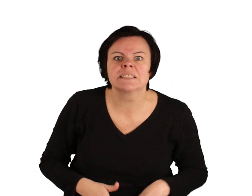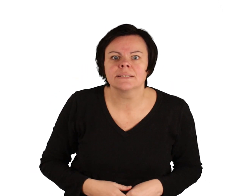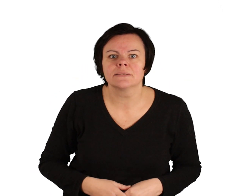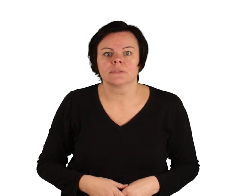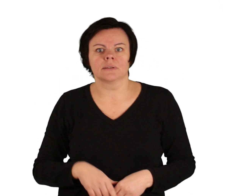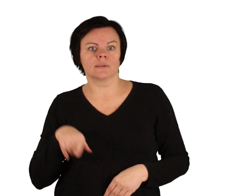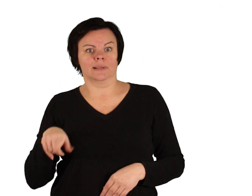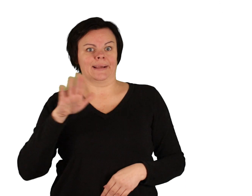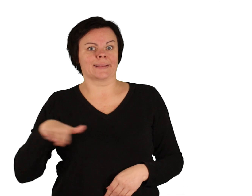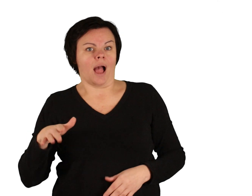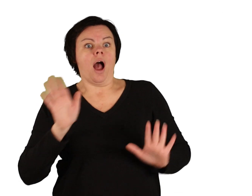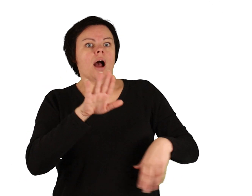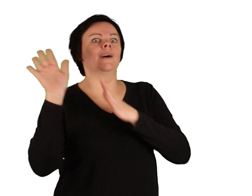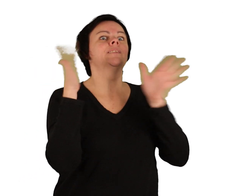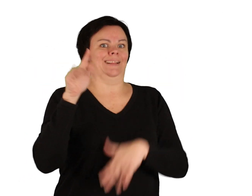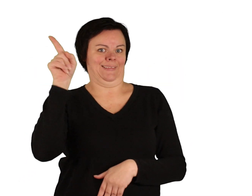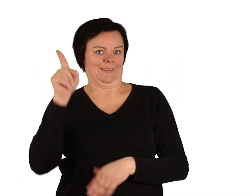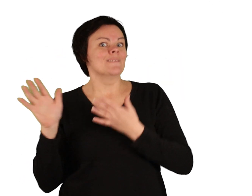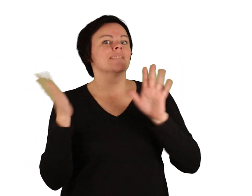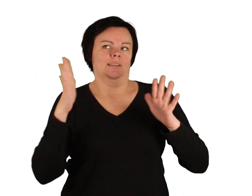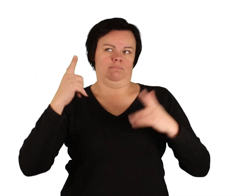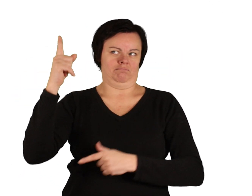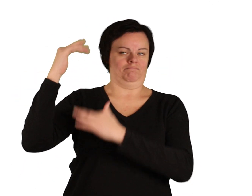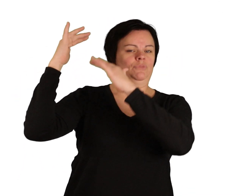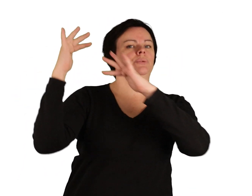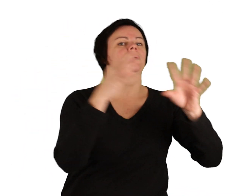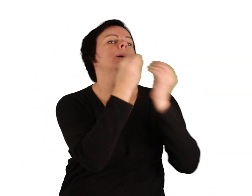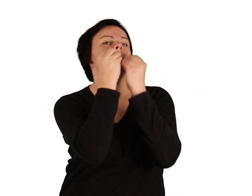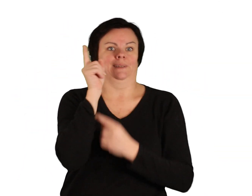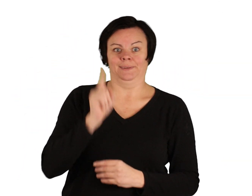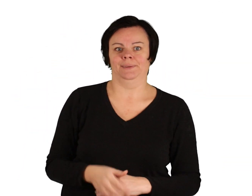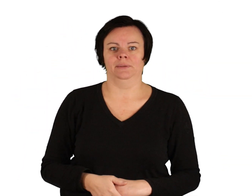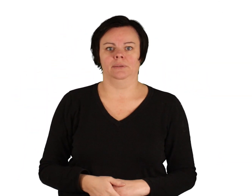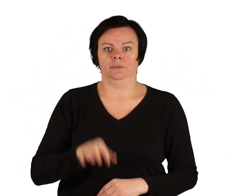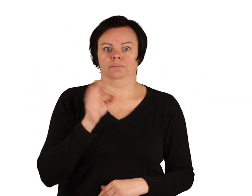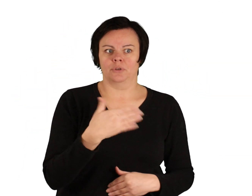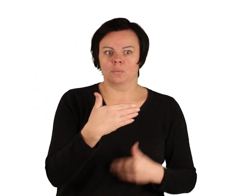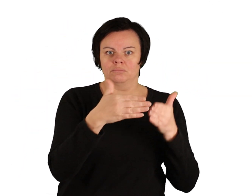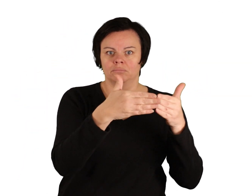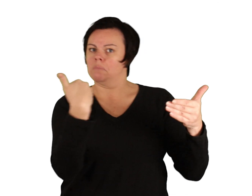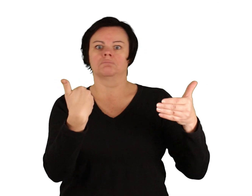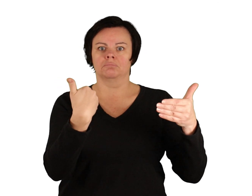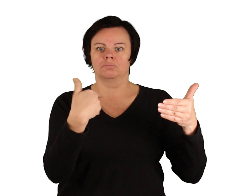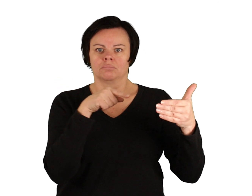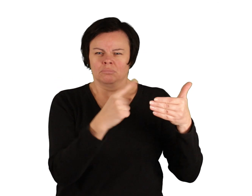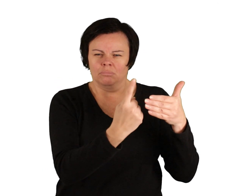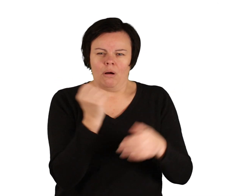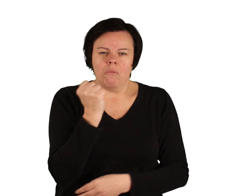Der Wind, der Wind, das himmlische Kind, riefen die Kinder. Da öffnete sich die Tür und ein